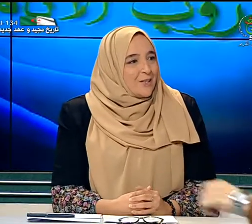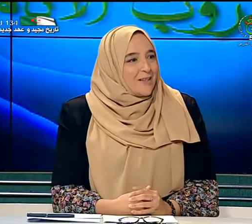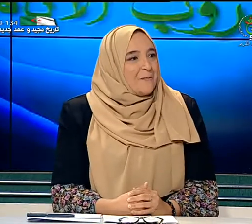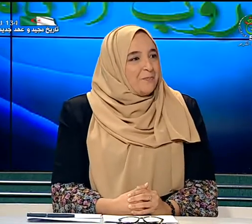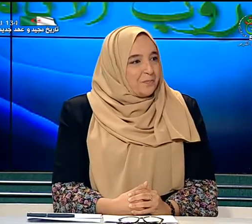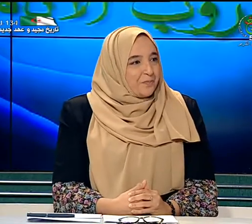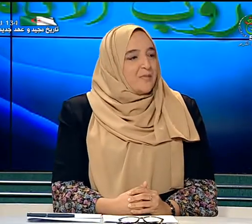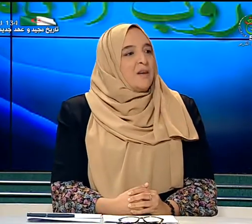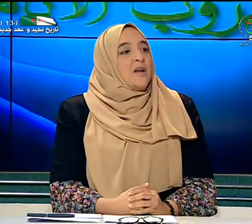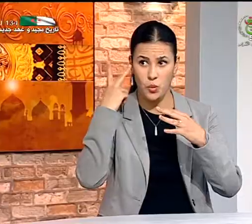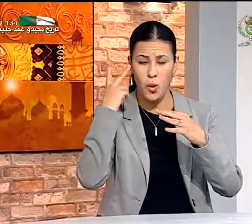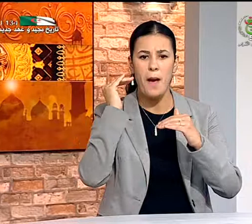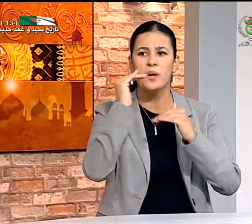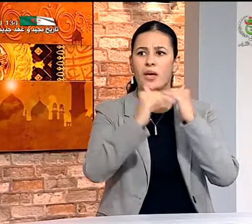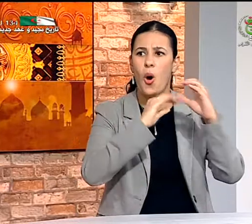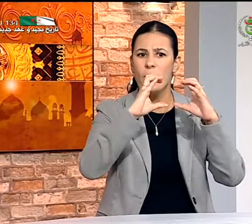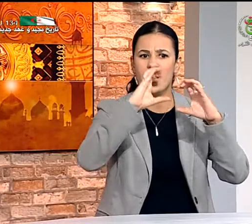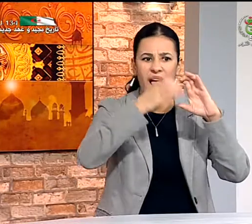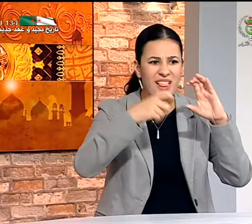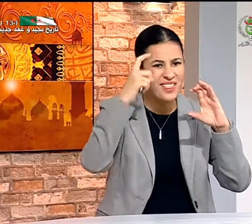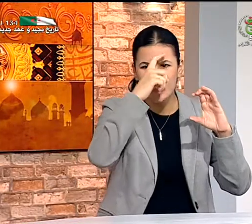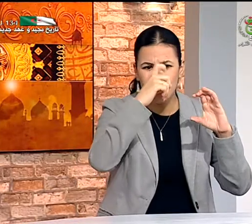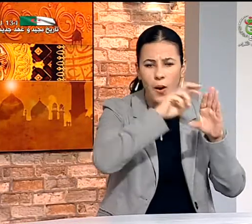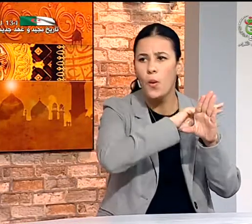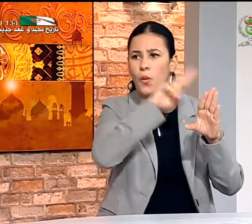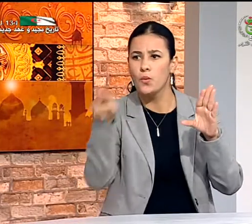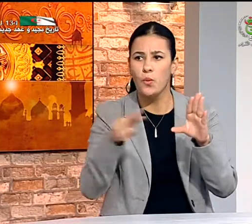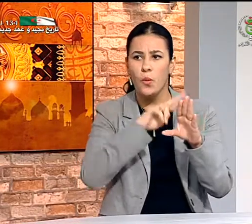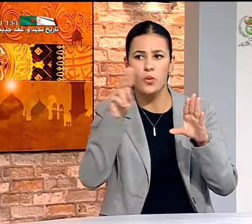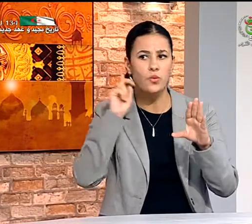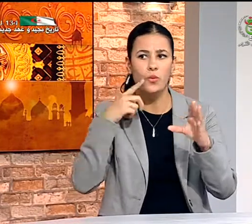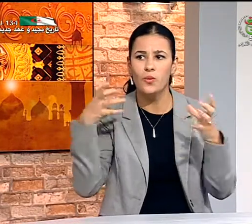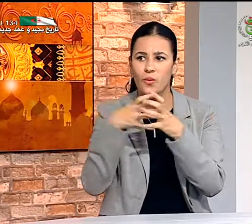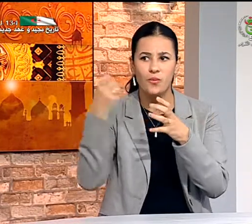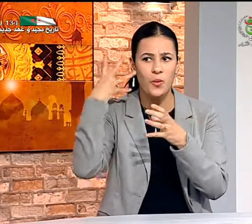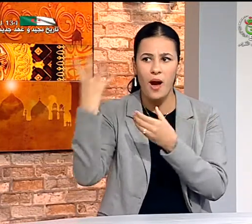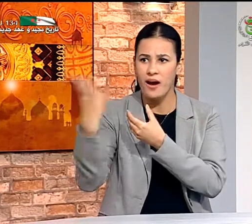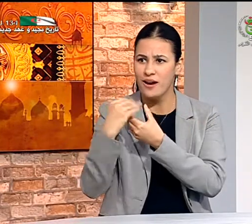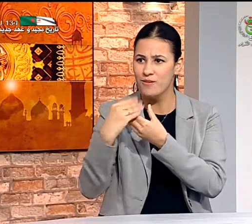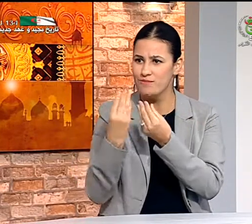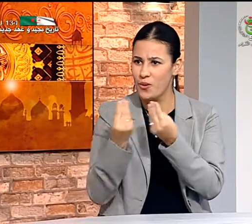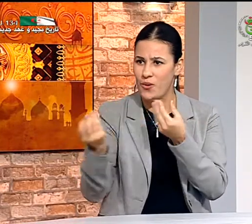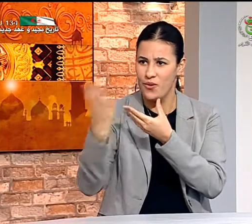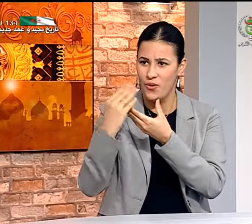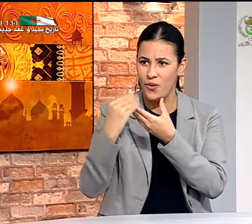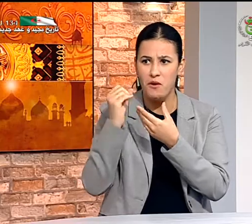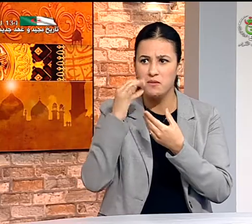جزيلا فيما يخص الأقسام المدمجة أكثر يعني الملتحقين هم أطفال